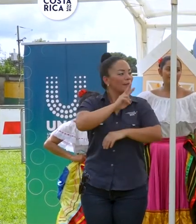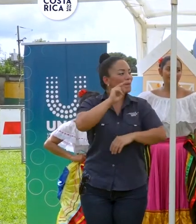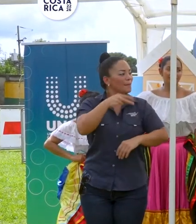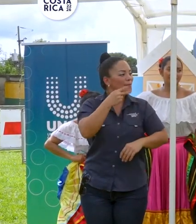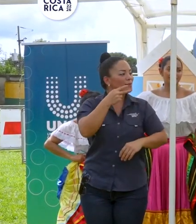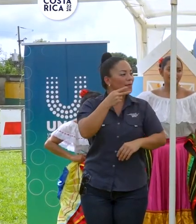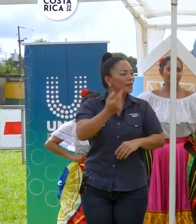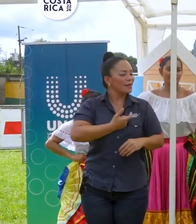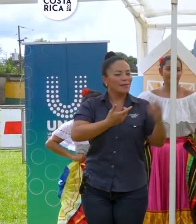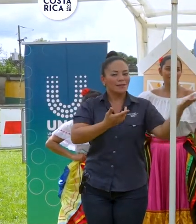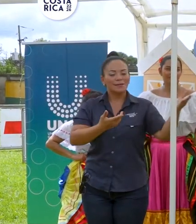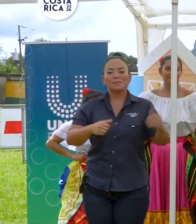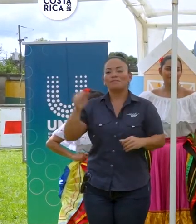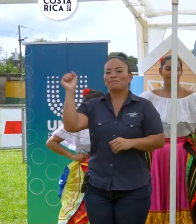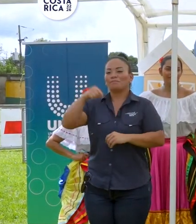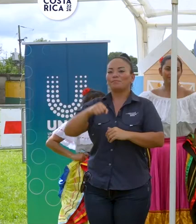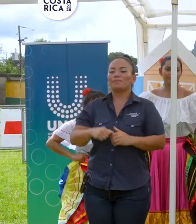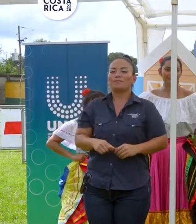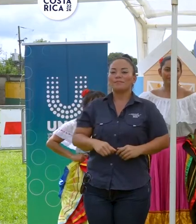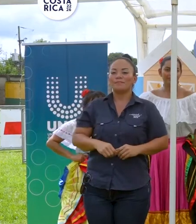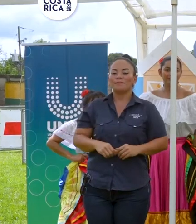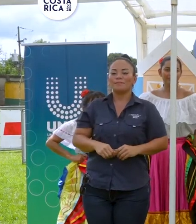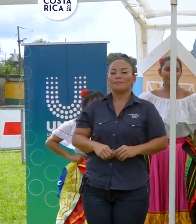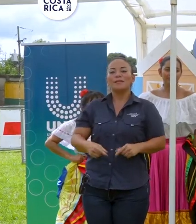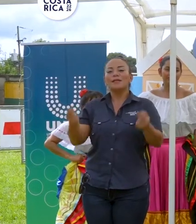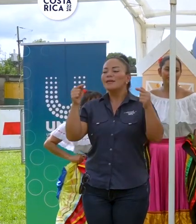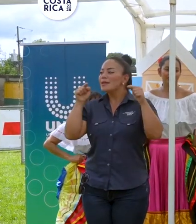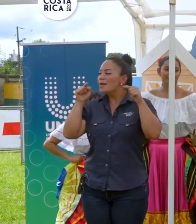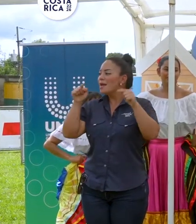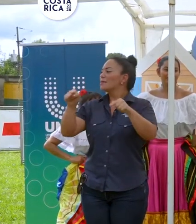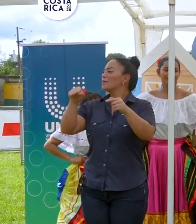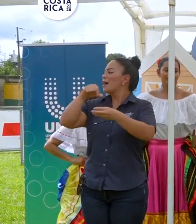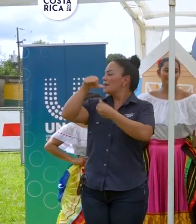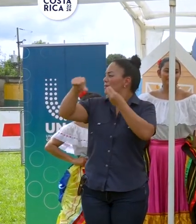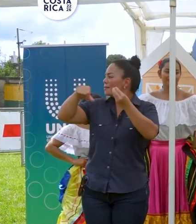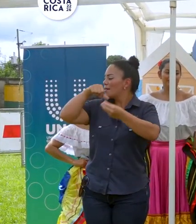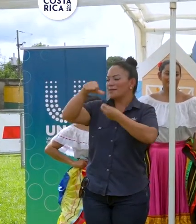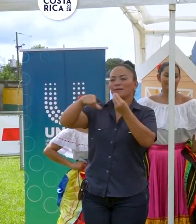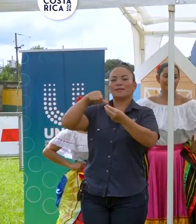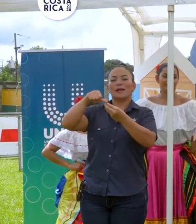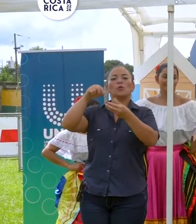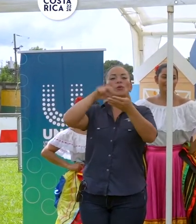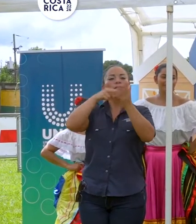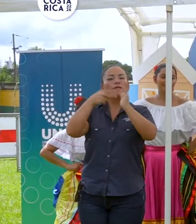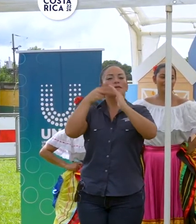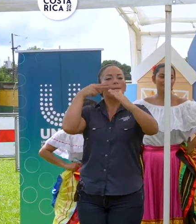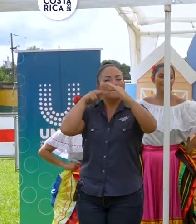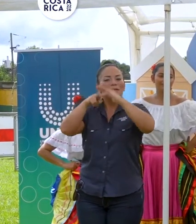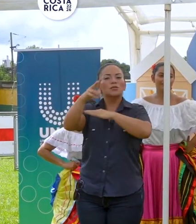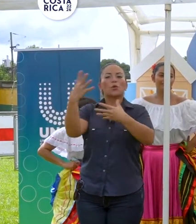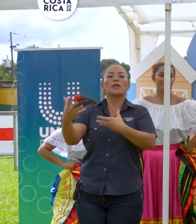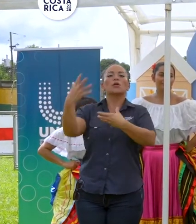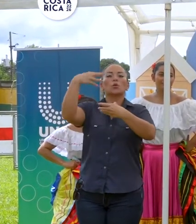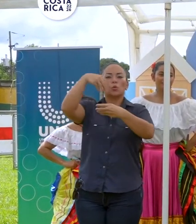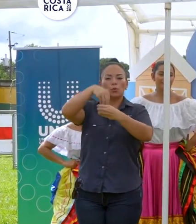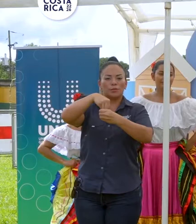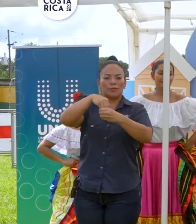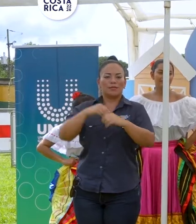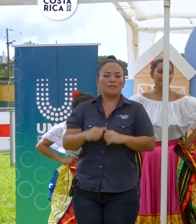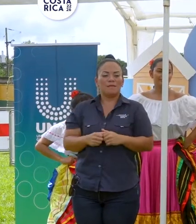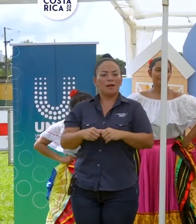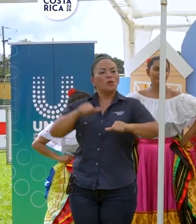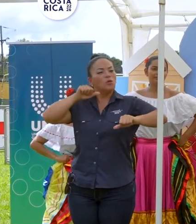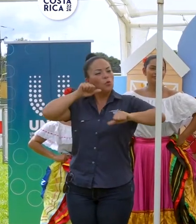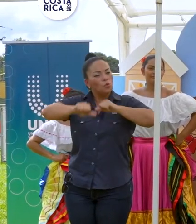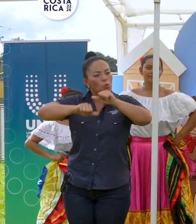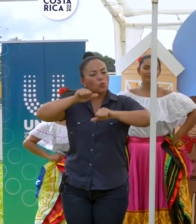Y que es la esencia de lo que es una visión inclusiva, una